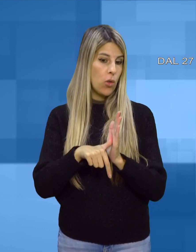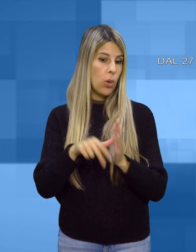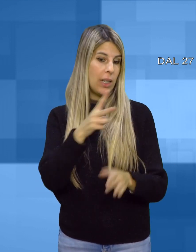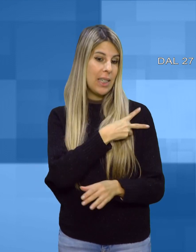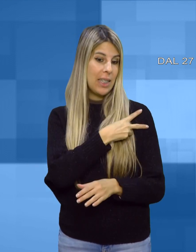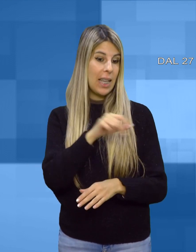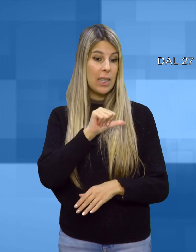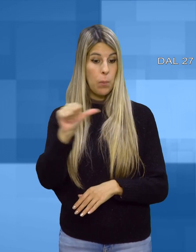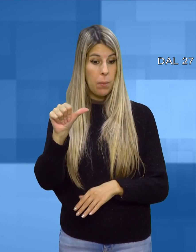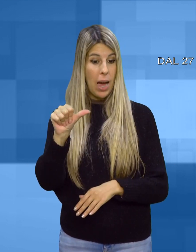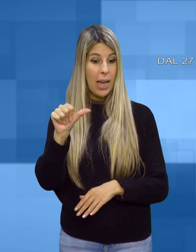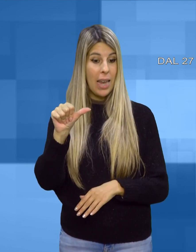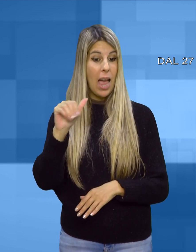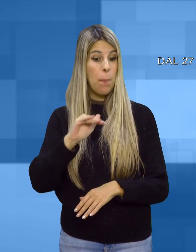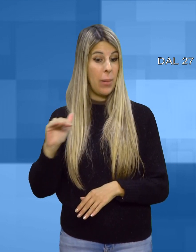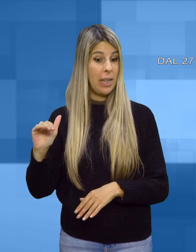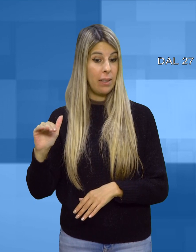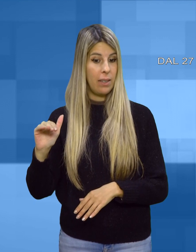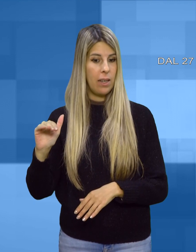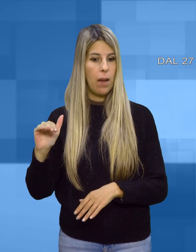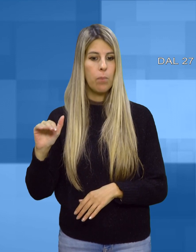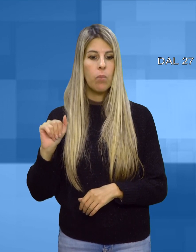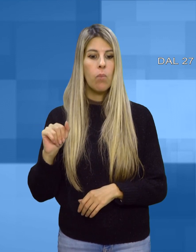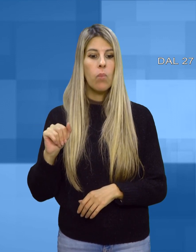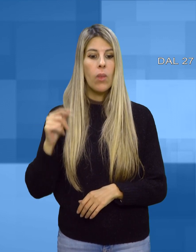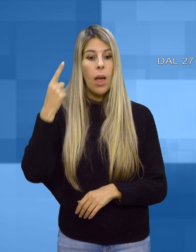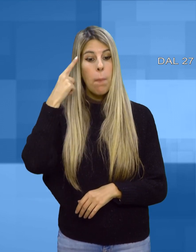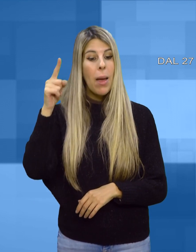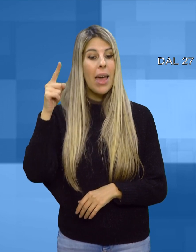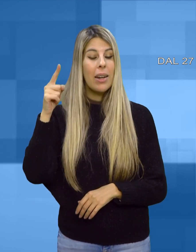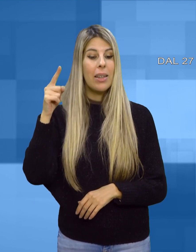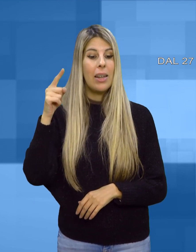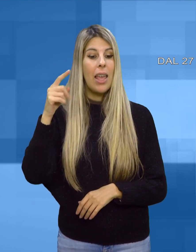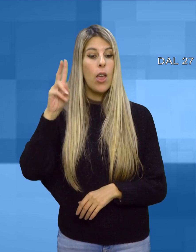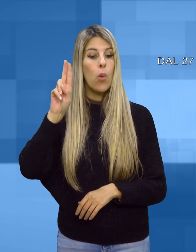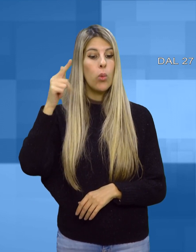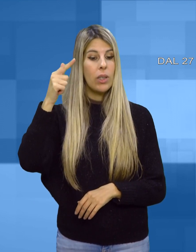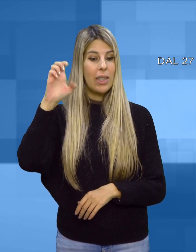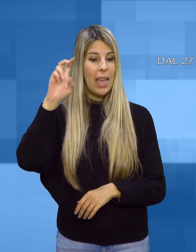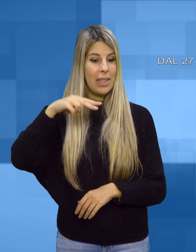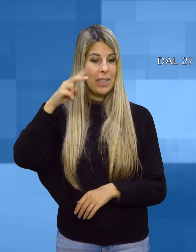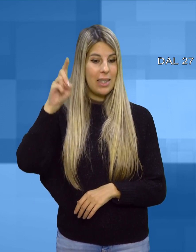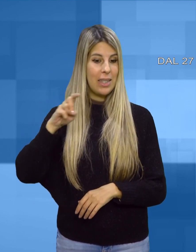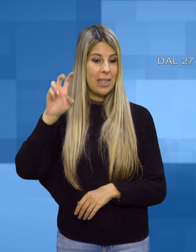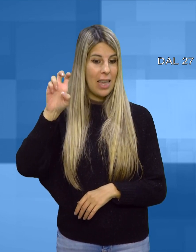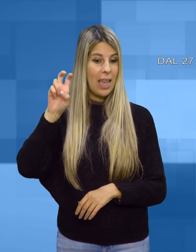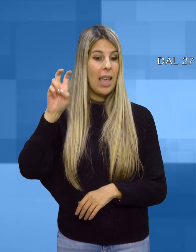Riguardo le utenze elettriche e idriche, il relativo costo è da intendersi a totale carico degli enti ospitanti hanno